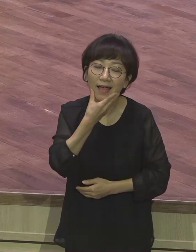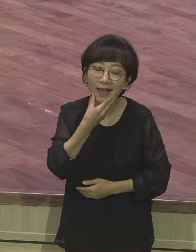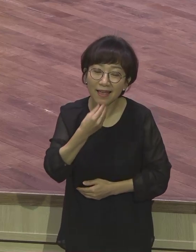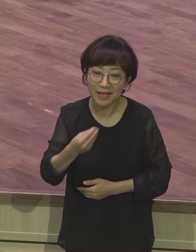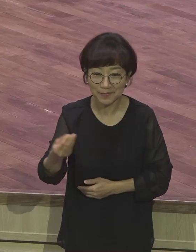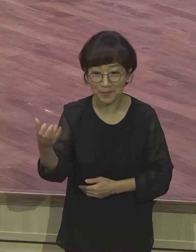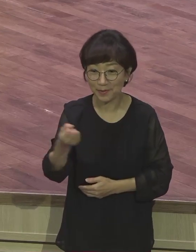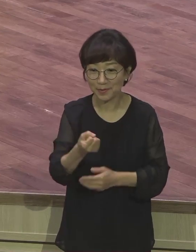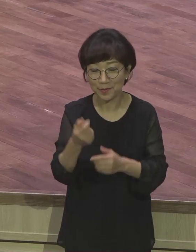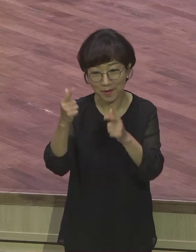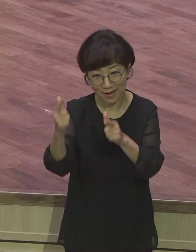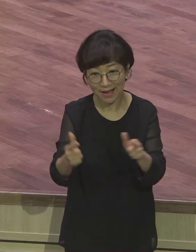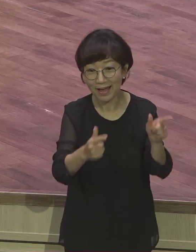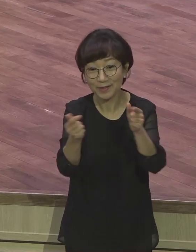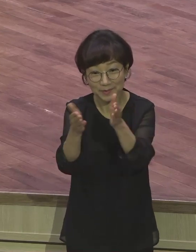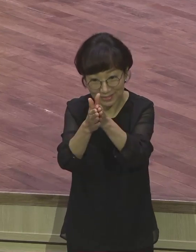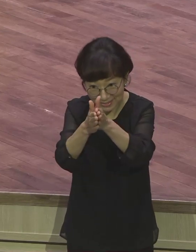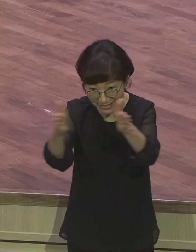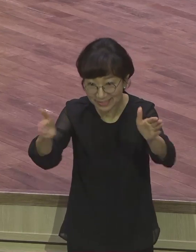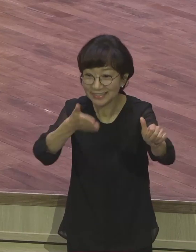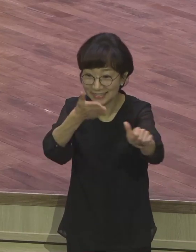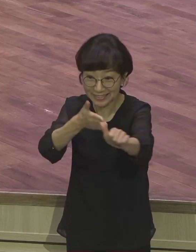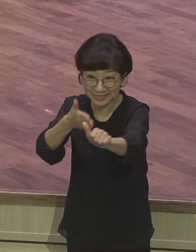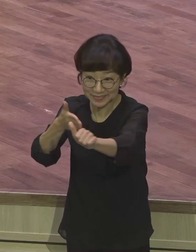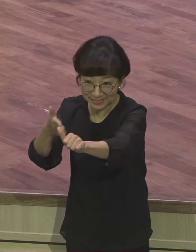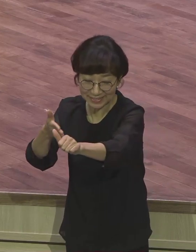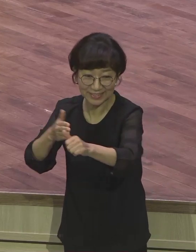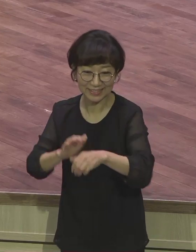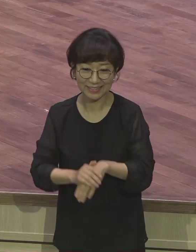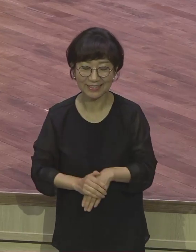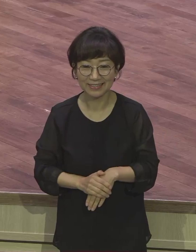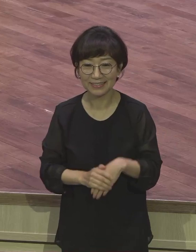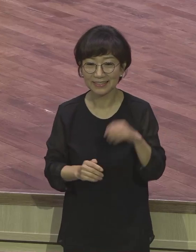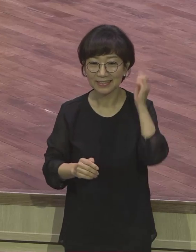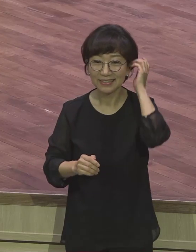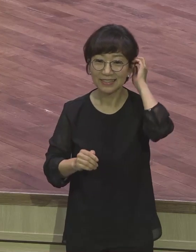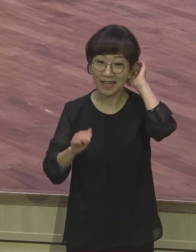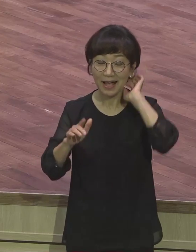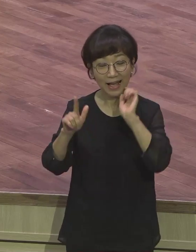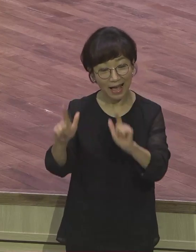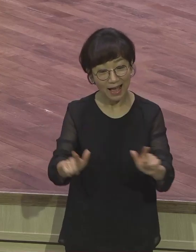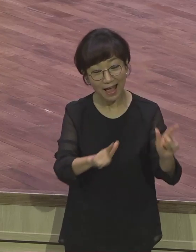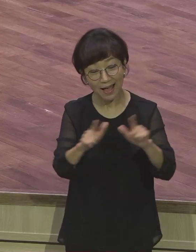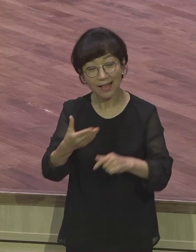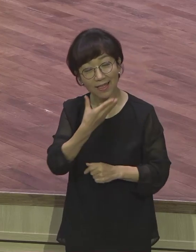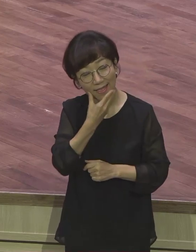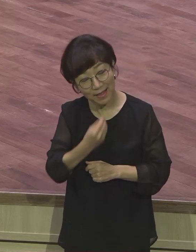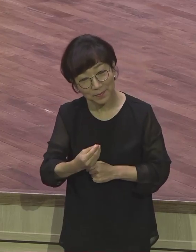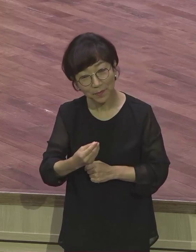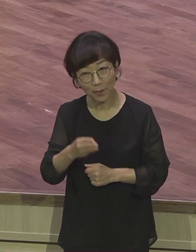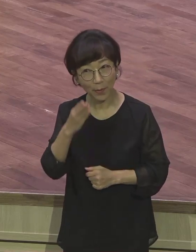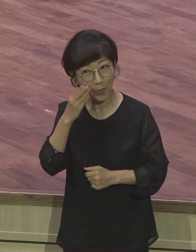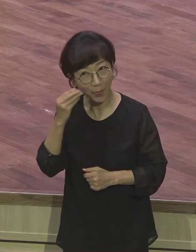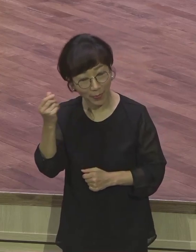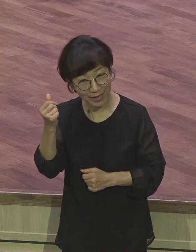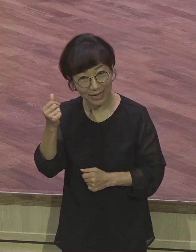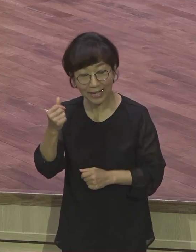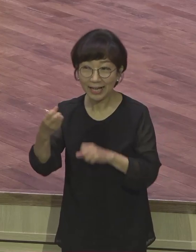하루를 시작할 수 있기를 바랍니다. 행복의 출발. 행복한 하루. 얼마나 좋아요. 행통한 하루. 응답의 하루.